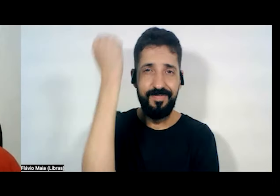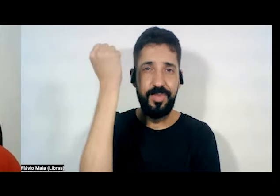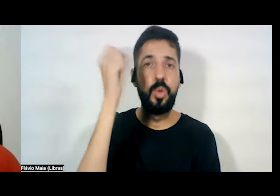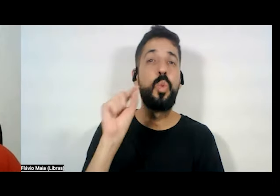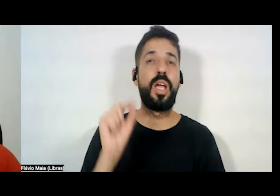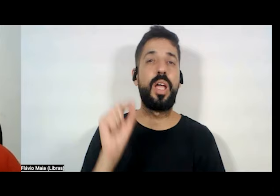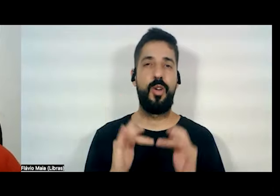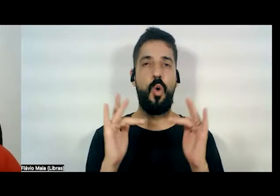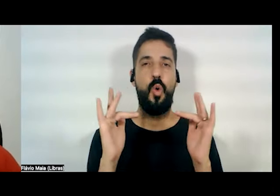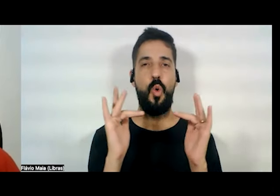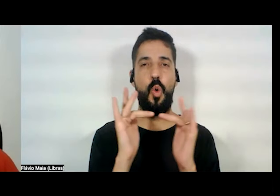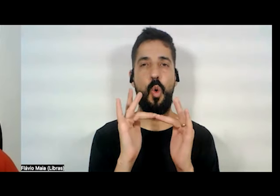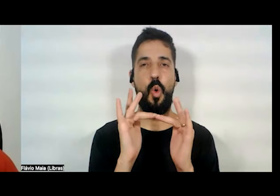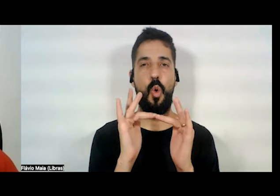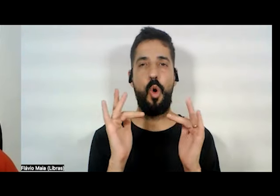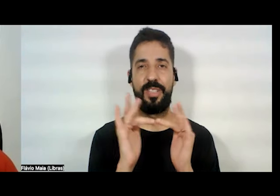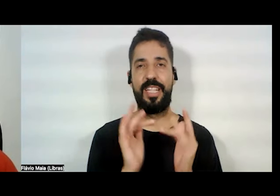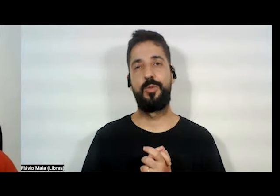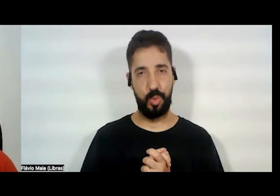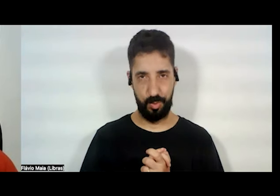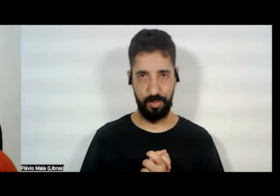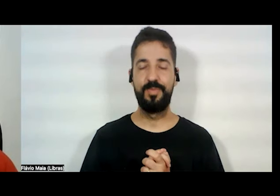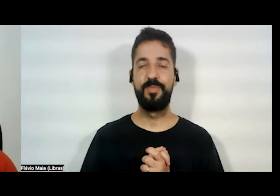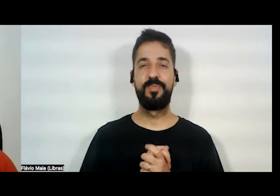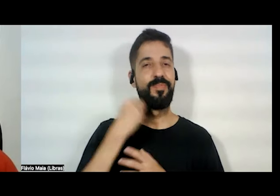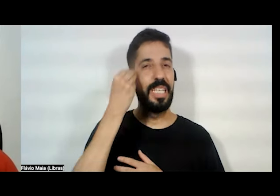é a vivência em comum.